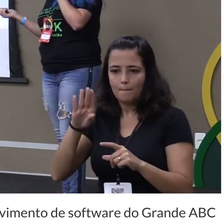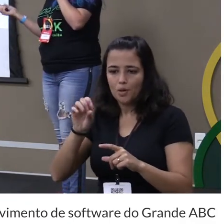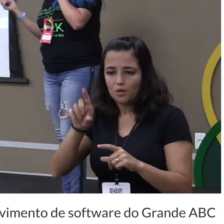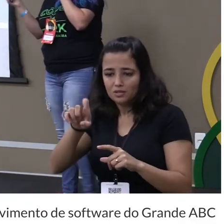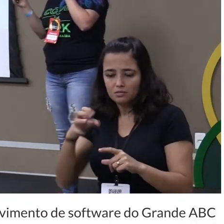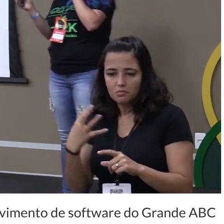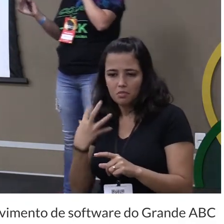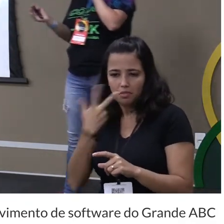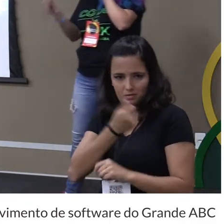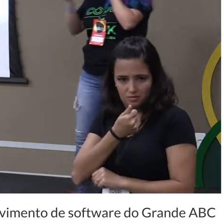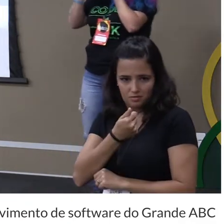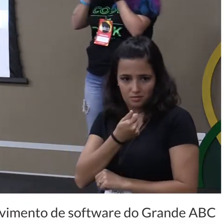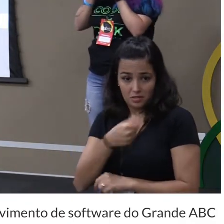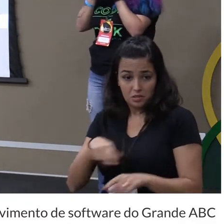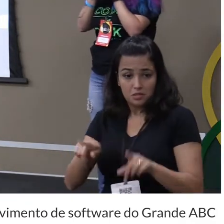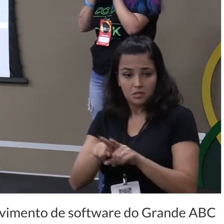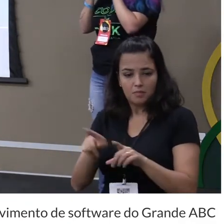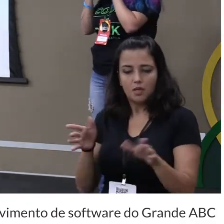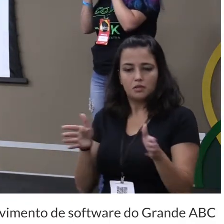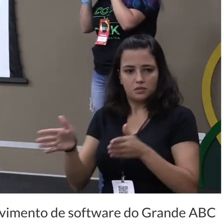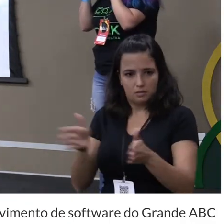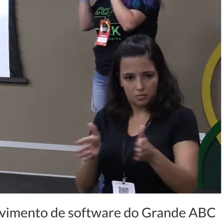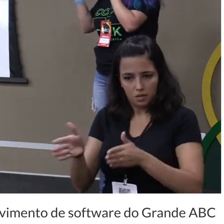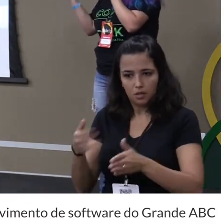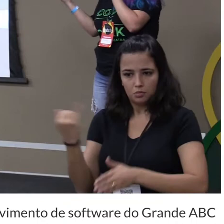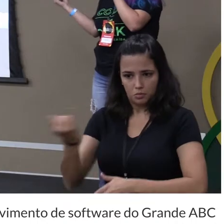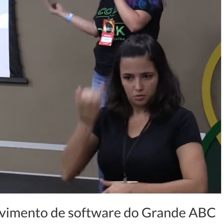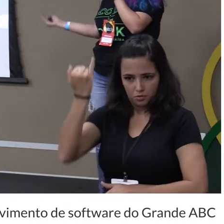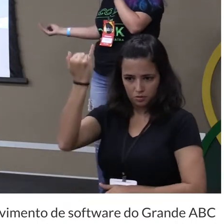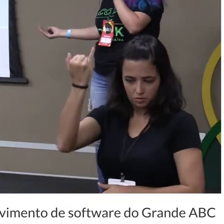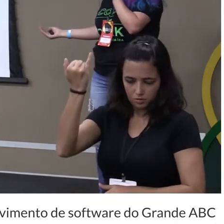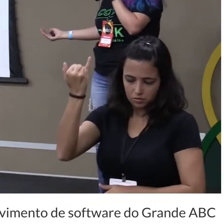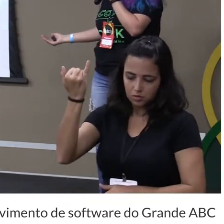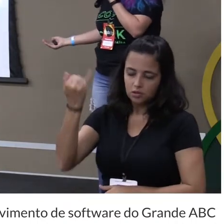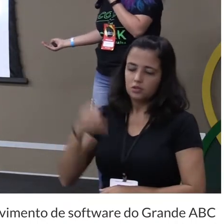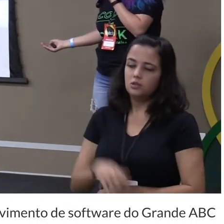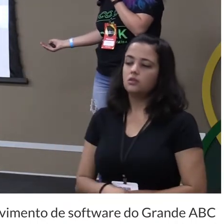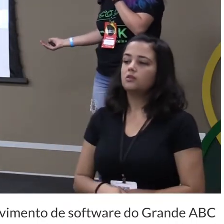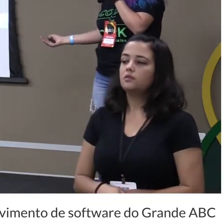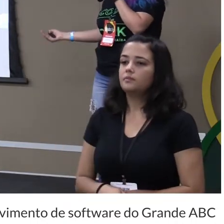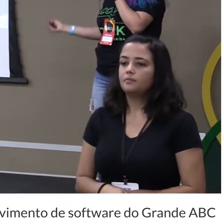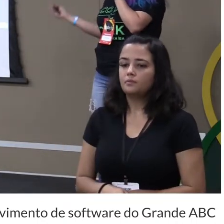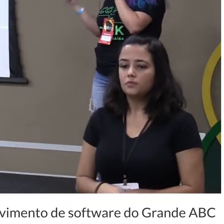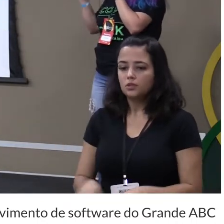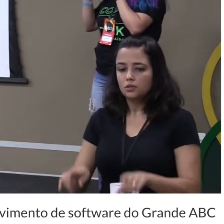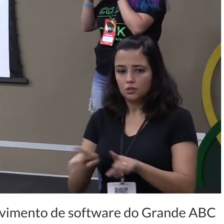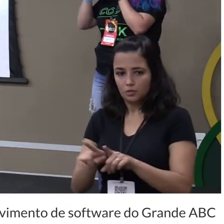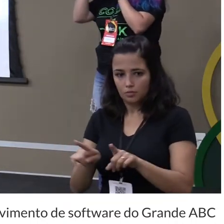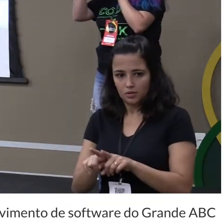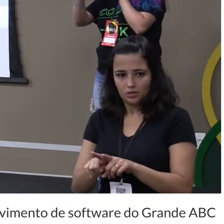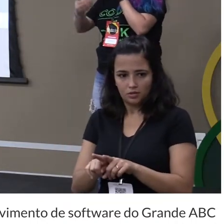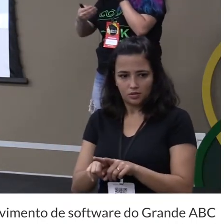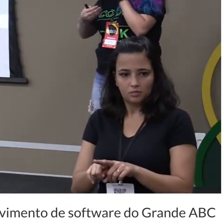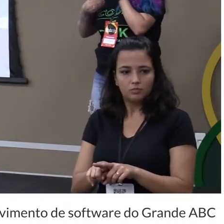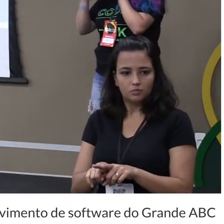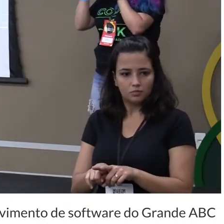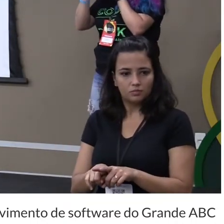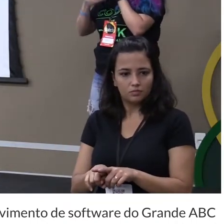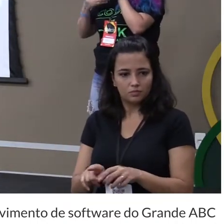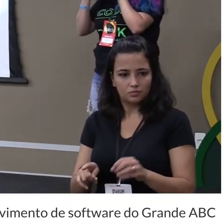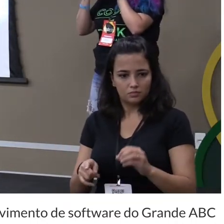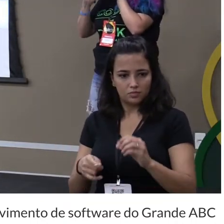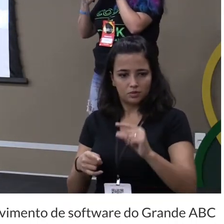então assim fora questões de acessibilidade que são importantes demais que a gente já pode fazer